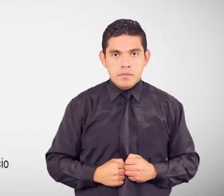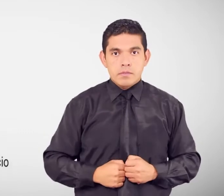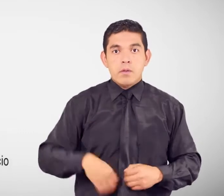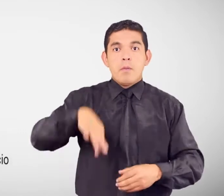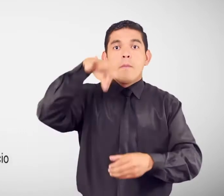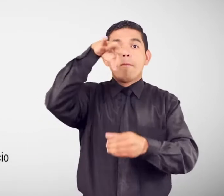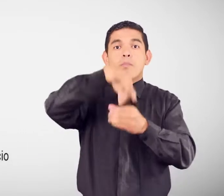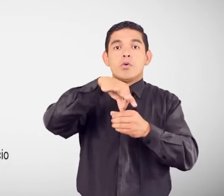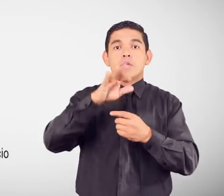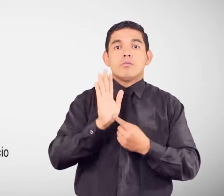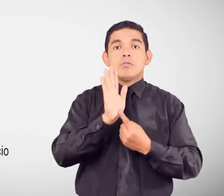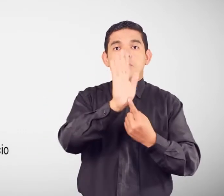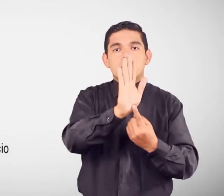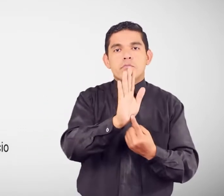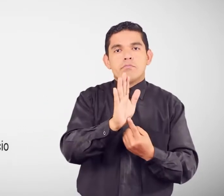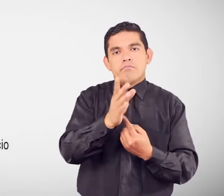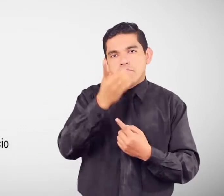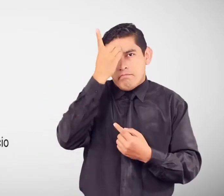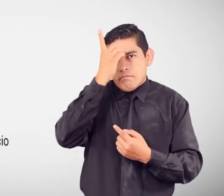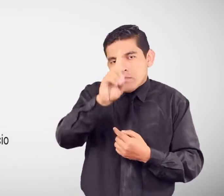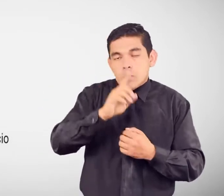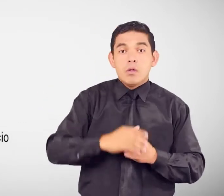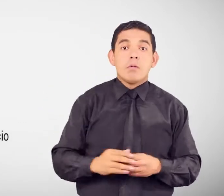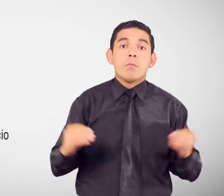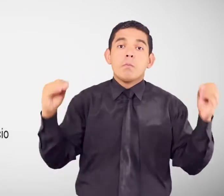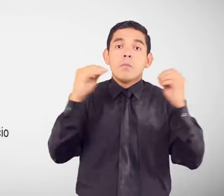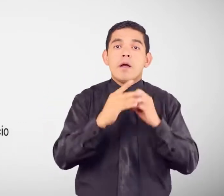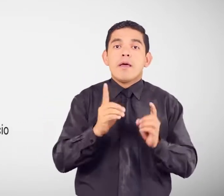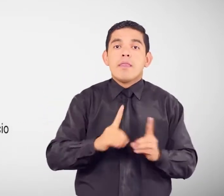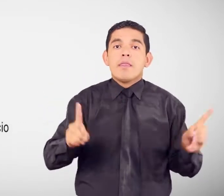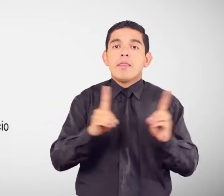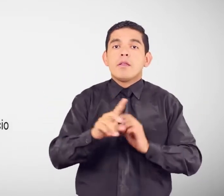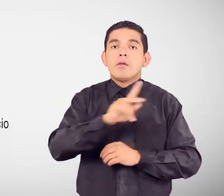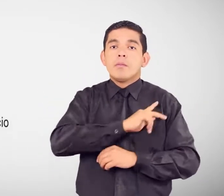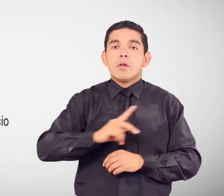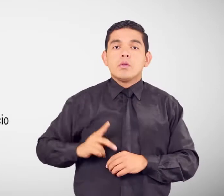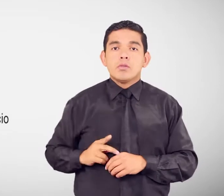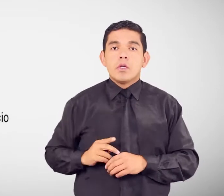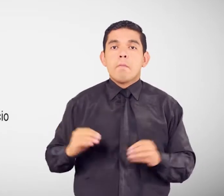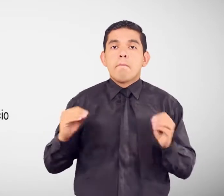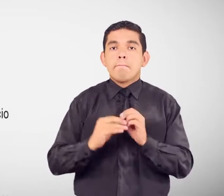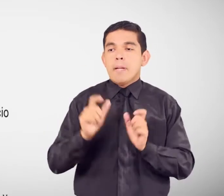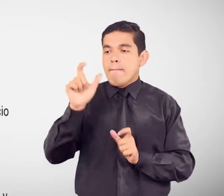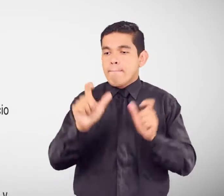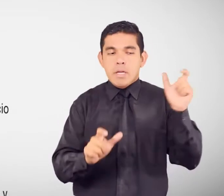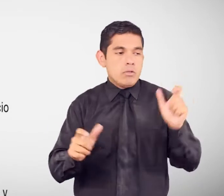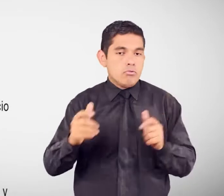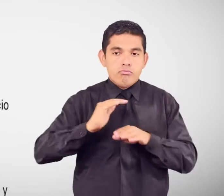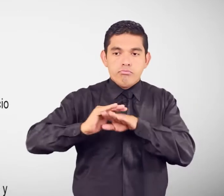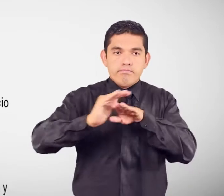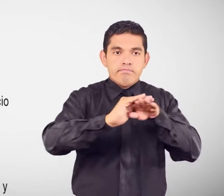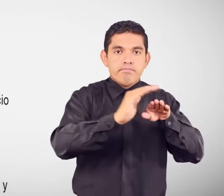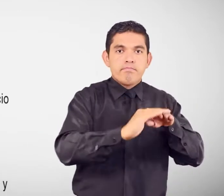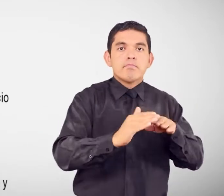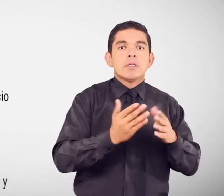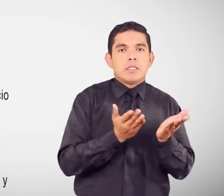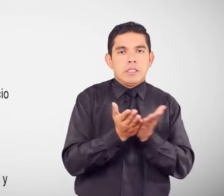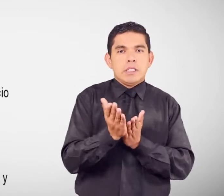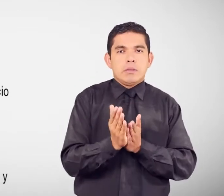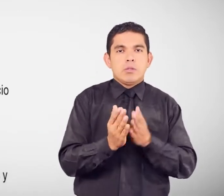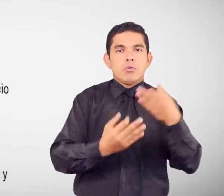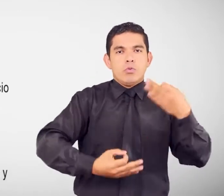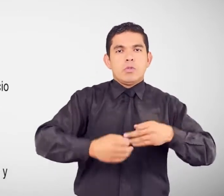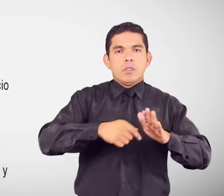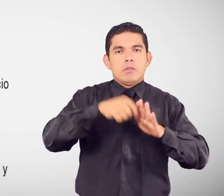votación opcional Tus datos personales Y de la o las personas que deseas invitar al servicio de justicia de